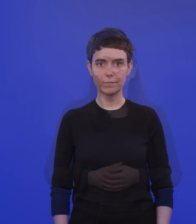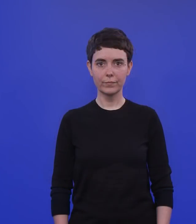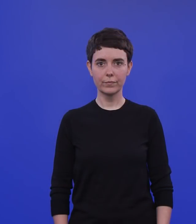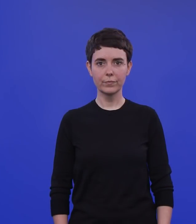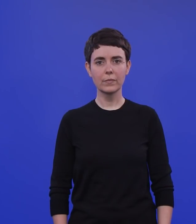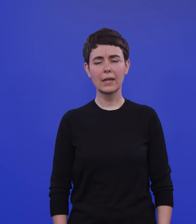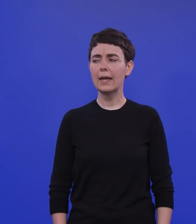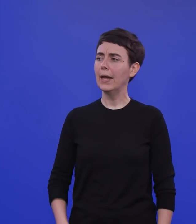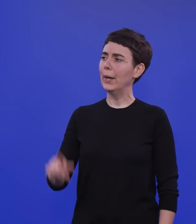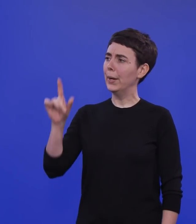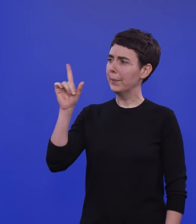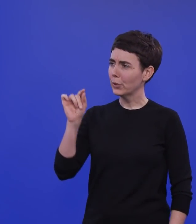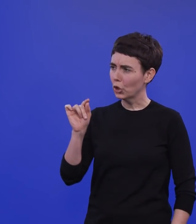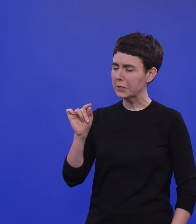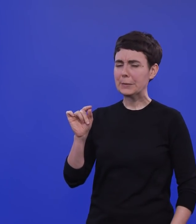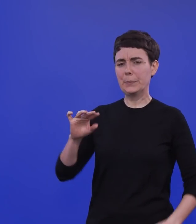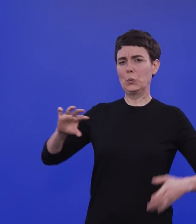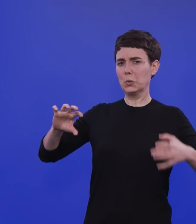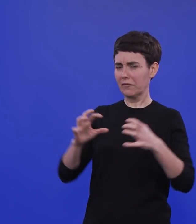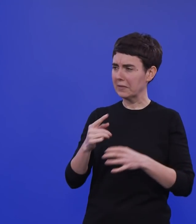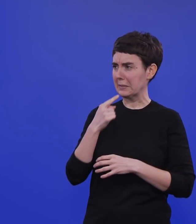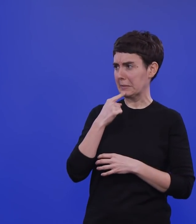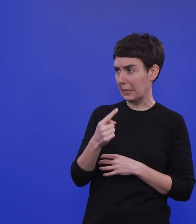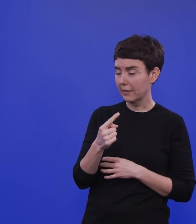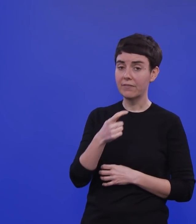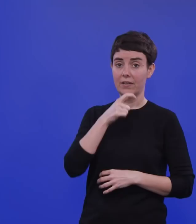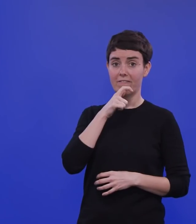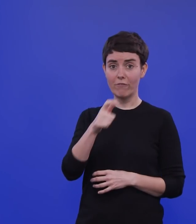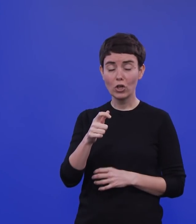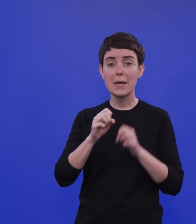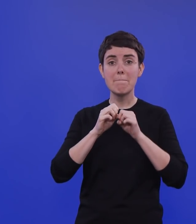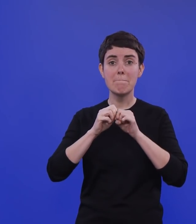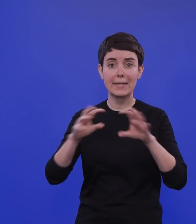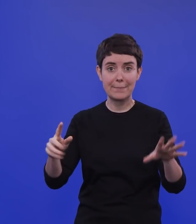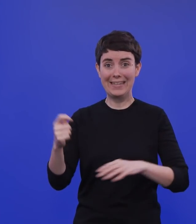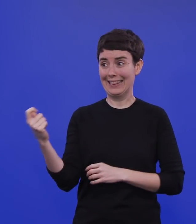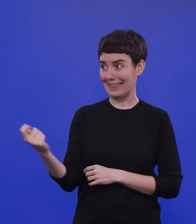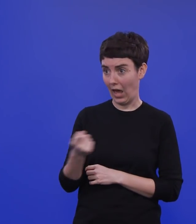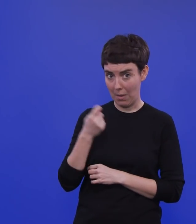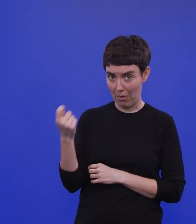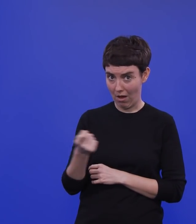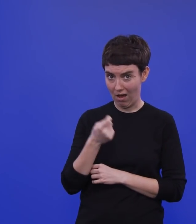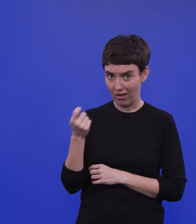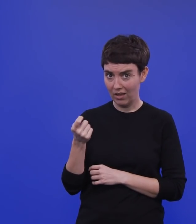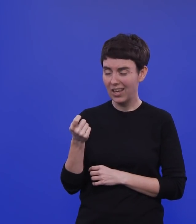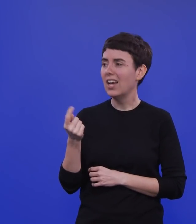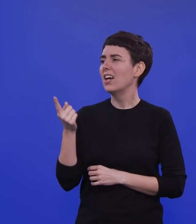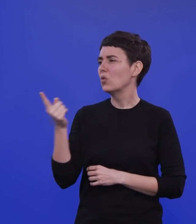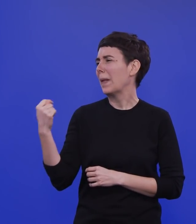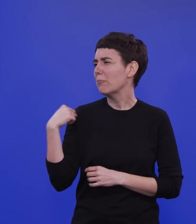Das heißt, dieser Begriff Treiber der Pandemie, der ja so ein bisschen zu einem Kampfbegriff, Sie haben eben schon gesagt, es ist fair, es ist unfair, mutiert es im